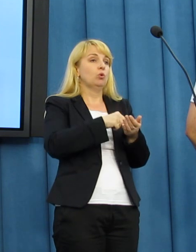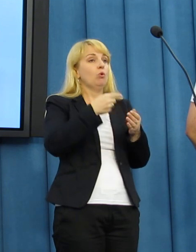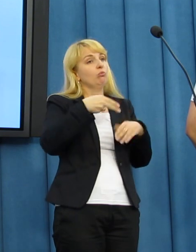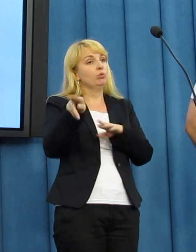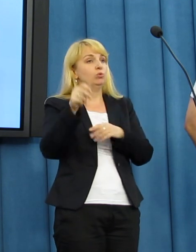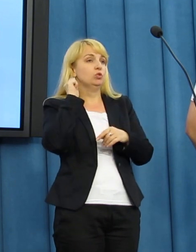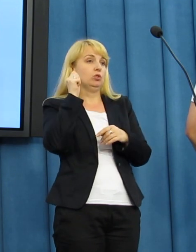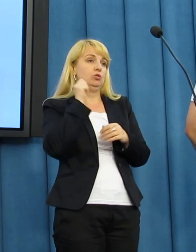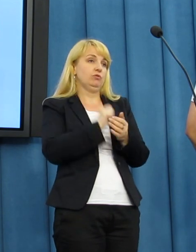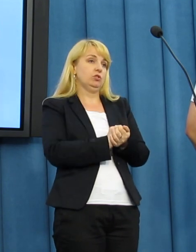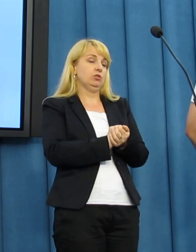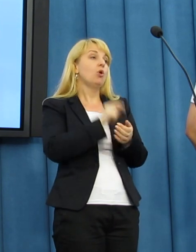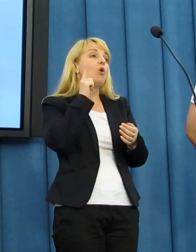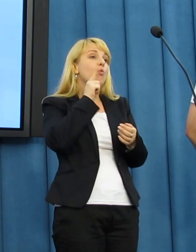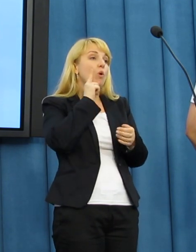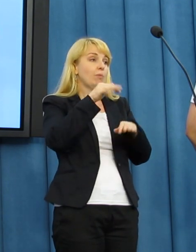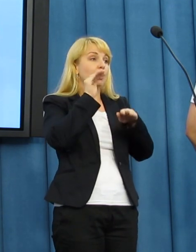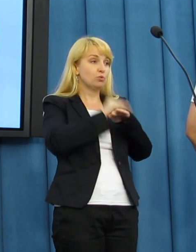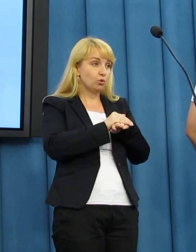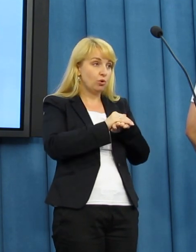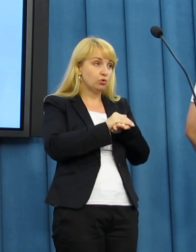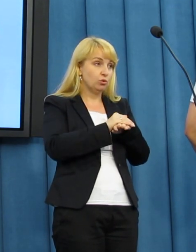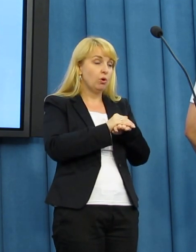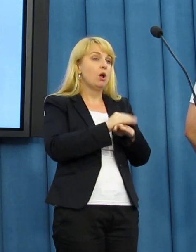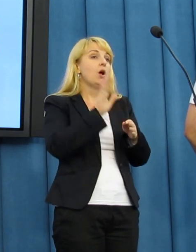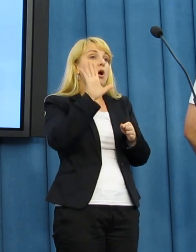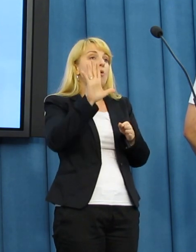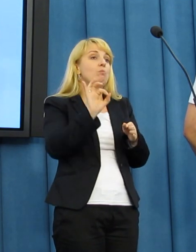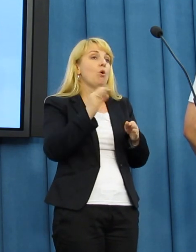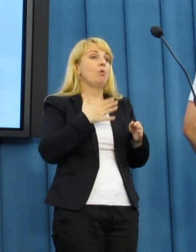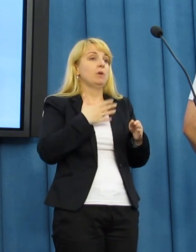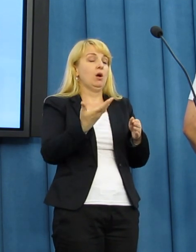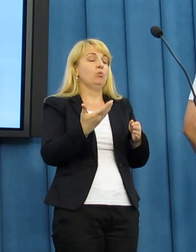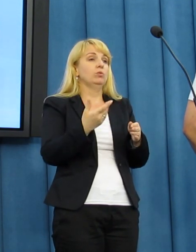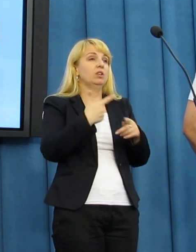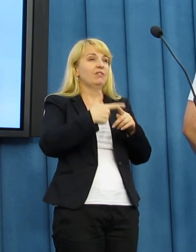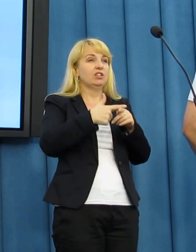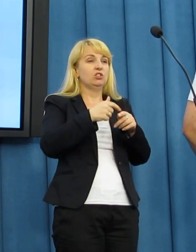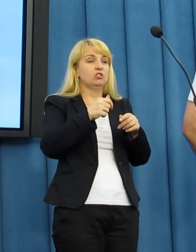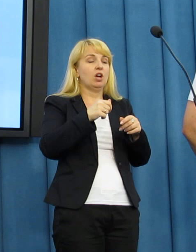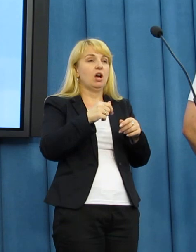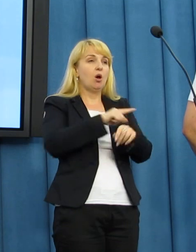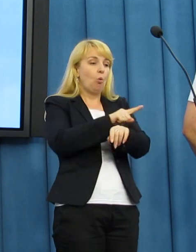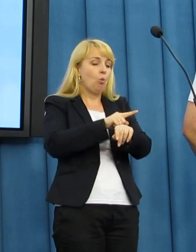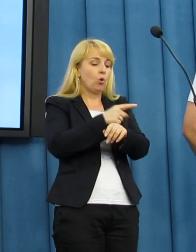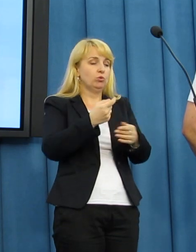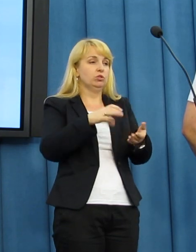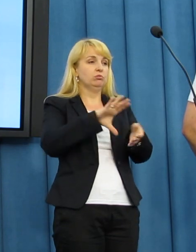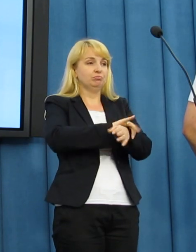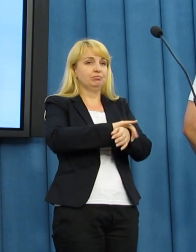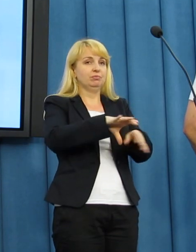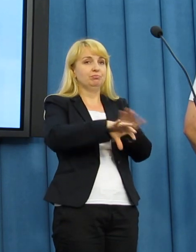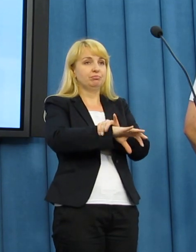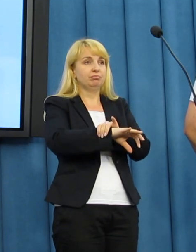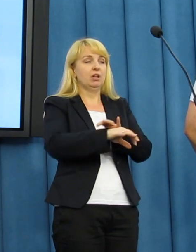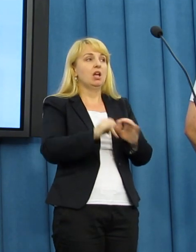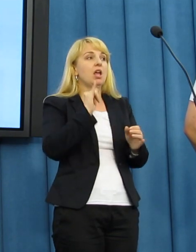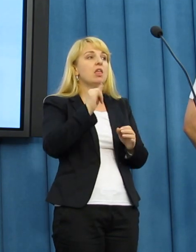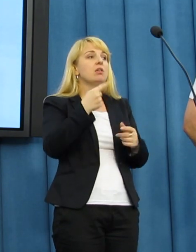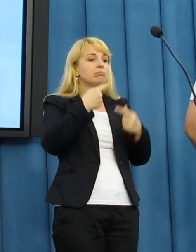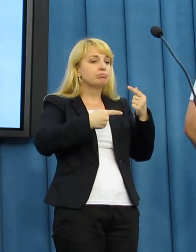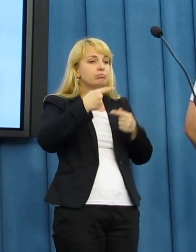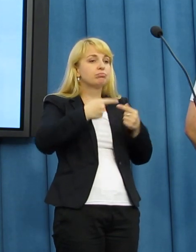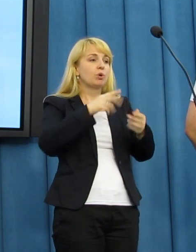tą presją w momencie, gdy był pozbawiony załoności przed dwudziestu paru godzin. Zgodził się, z policjantem ustalali wszystkie